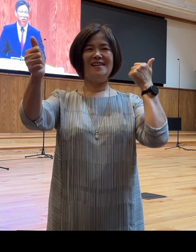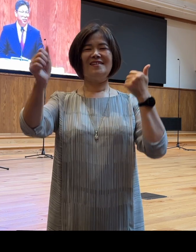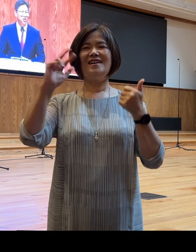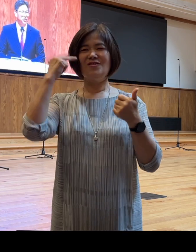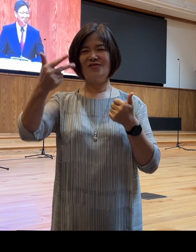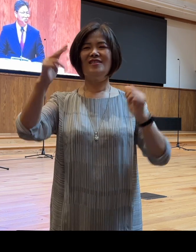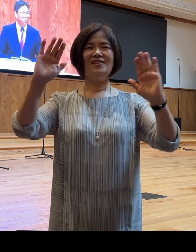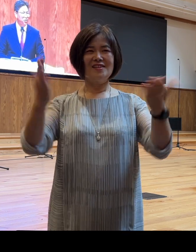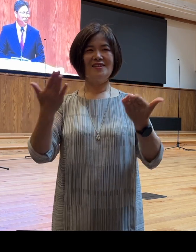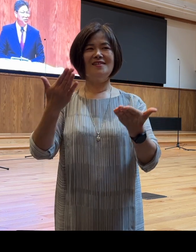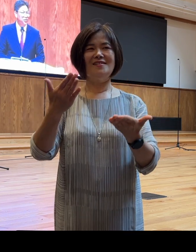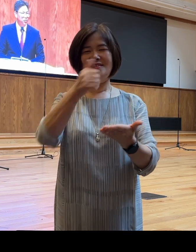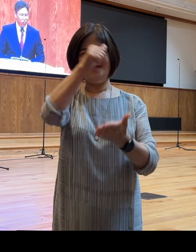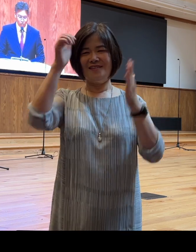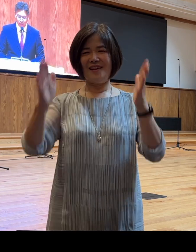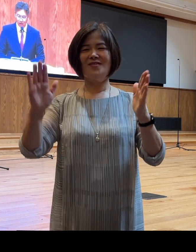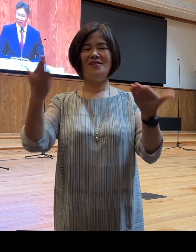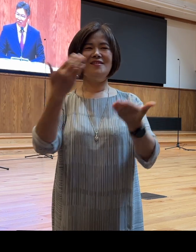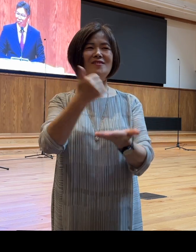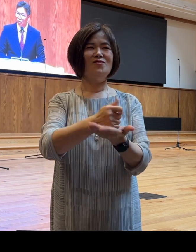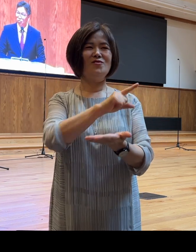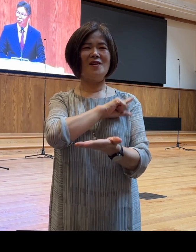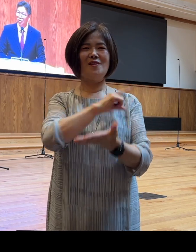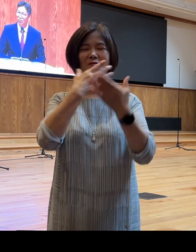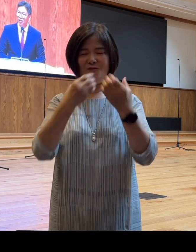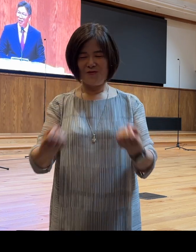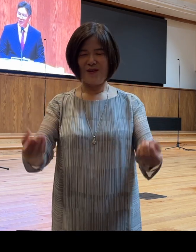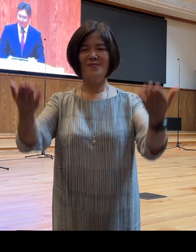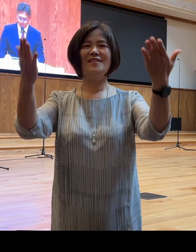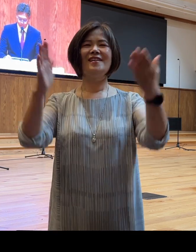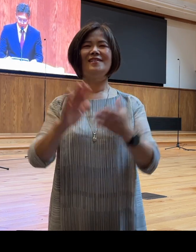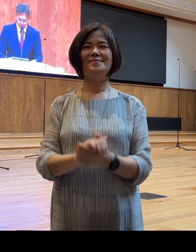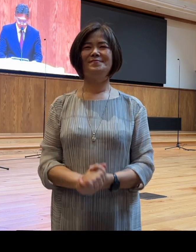인생이 될 수 있기를 주님의 이름으로 추천드립니다 기도하겠습니다